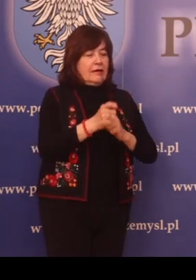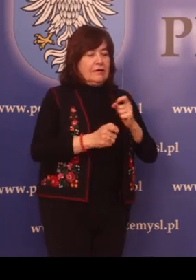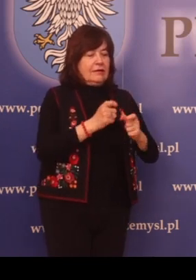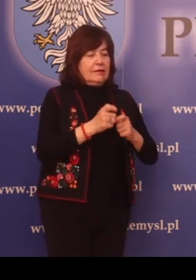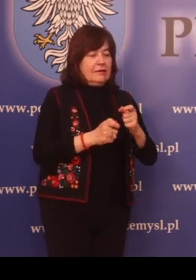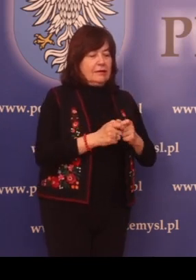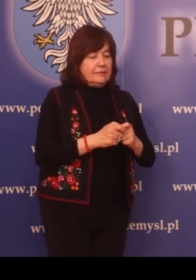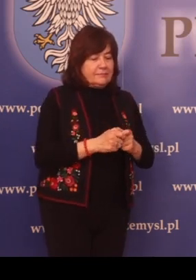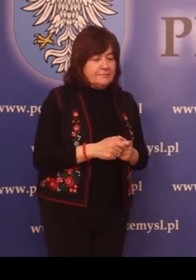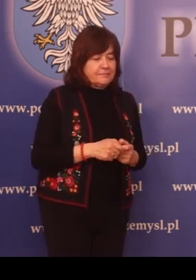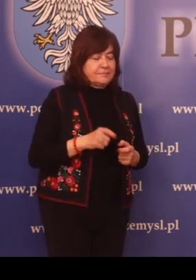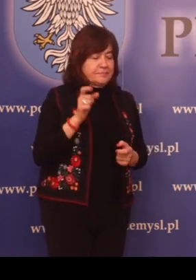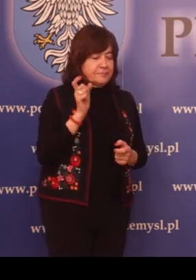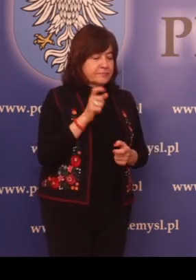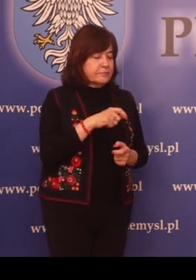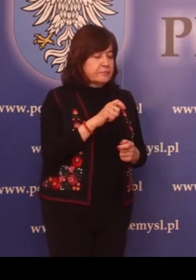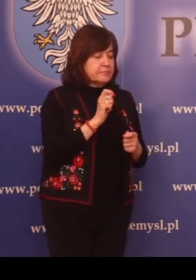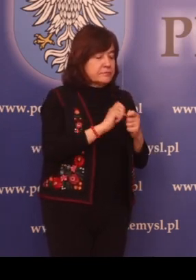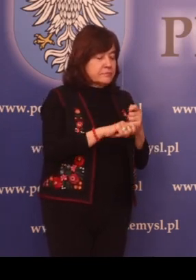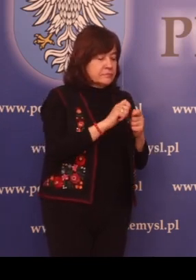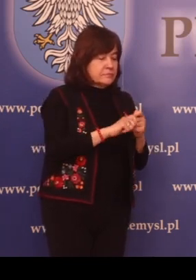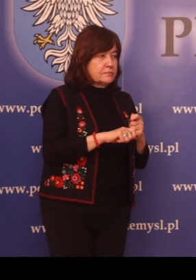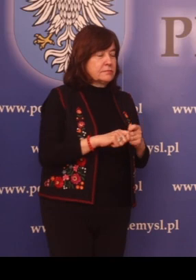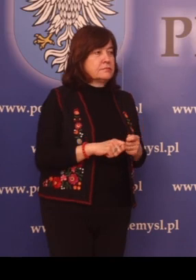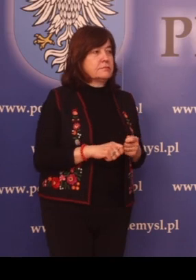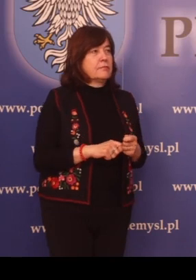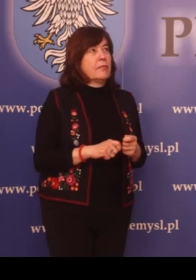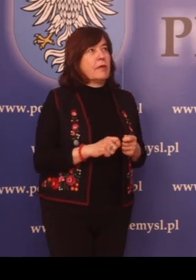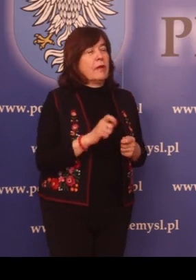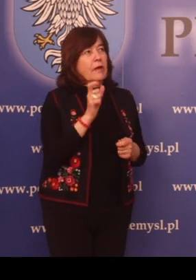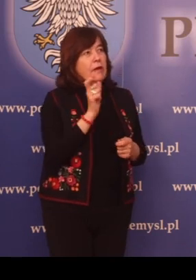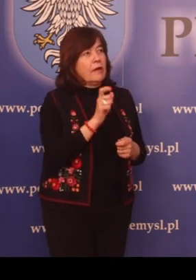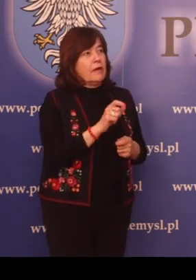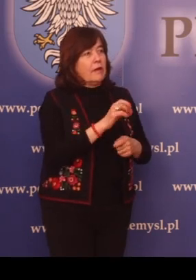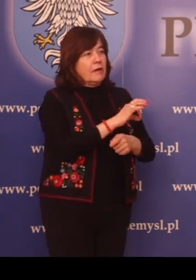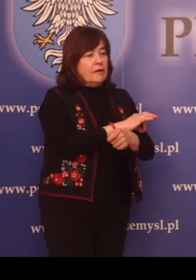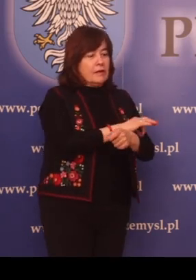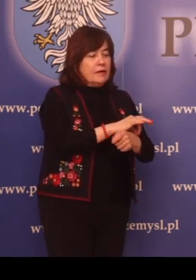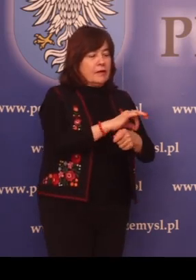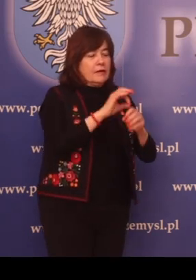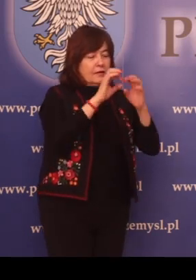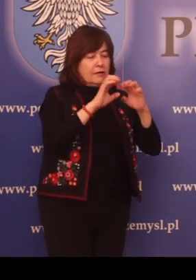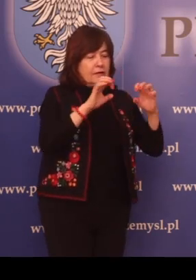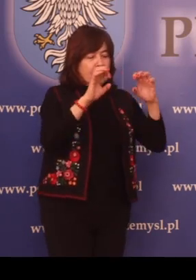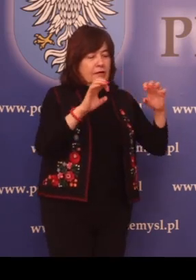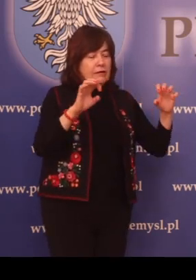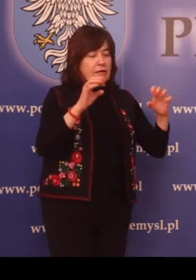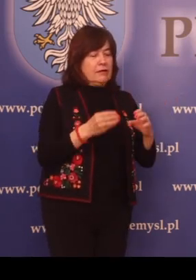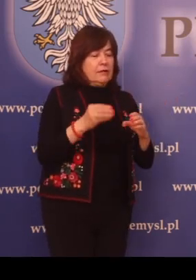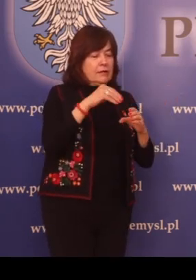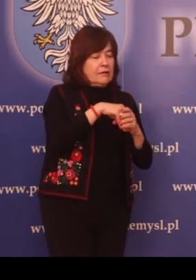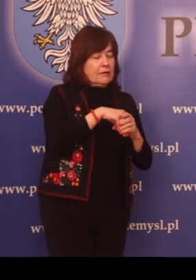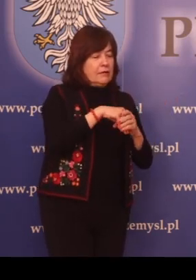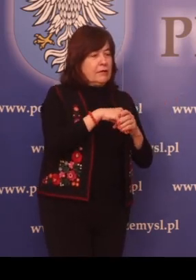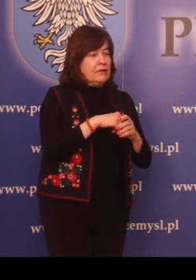inspektora nadzoru inwestorskiego, projektanta sprawującego nadzór inwestorski.